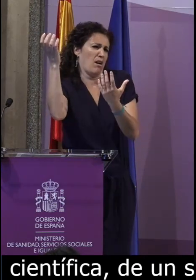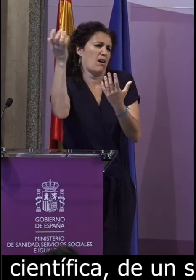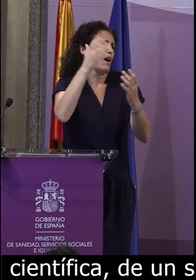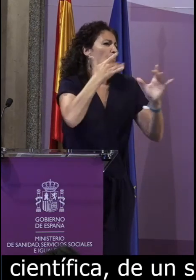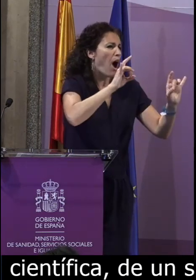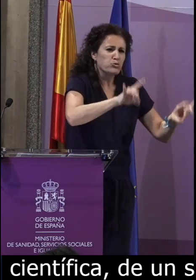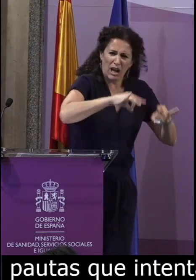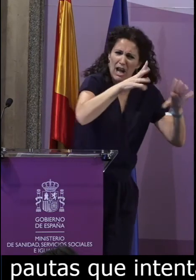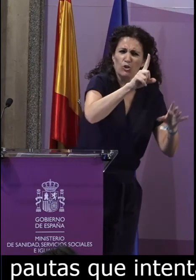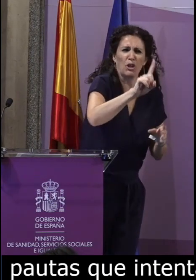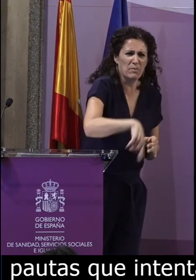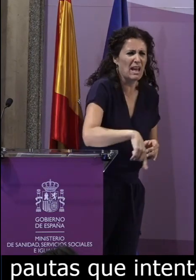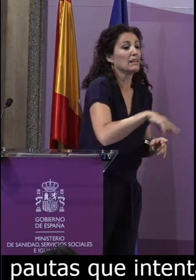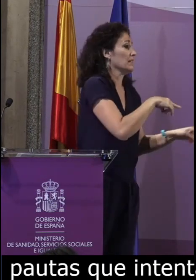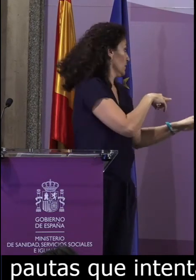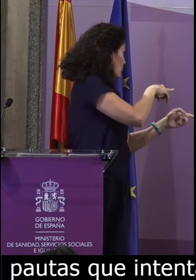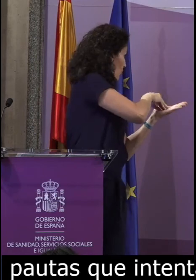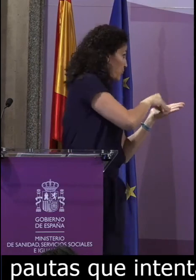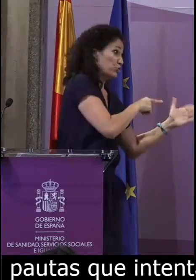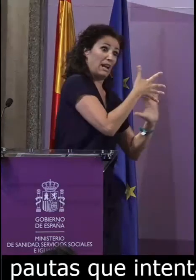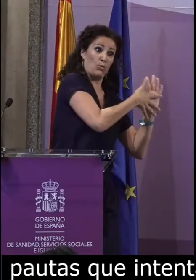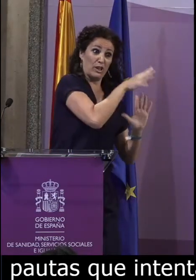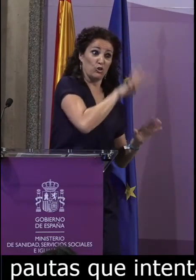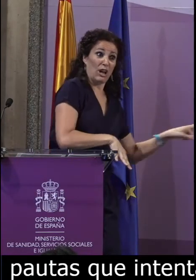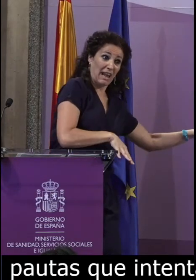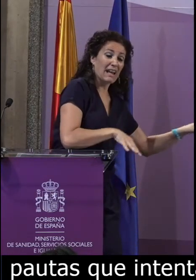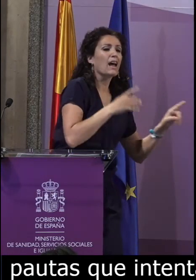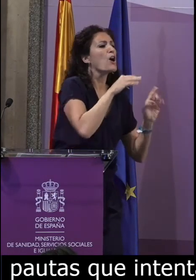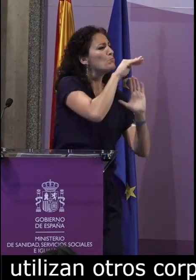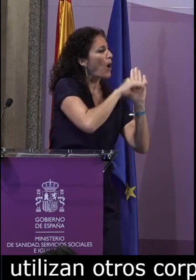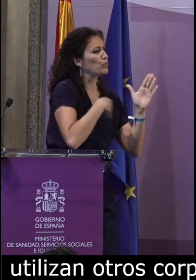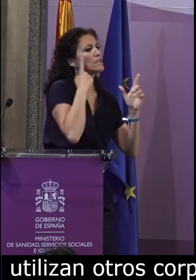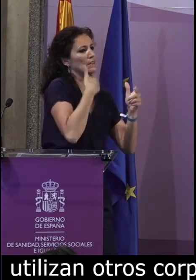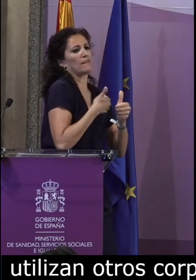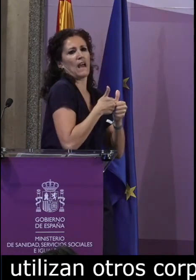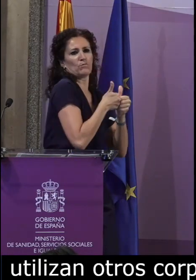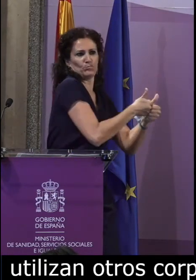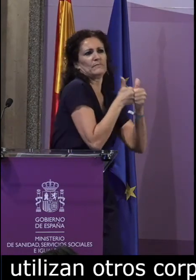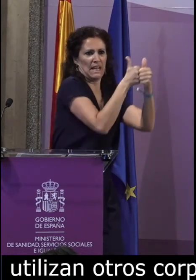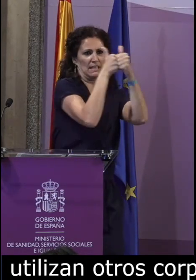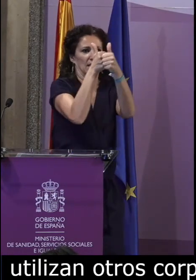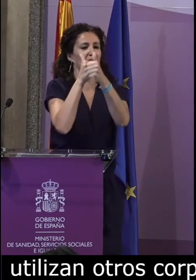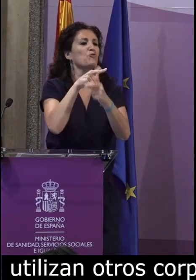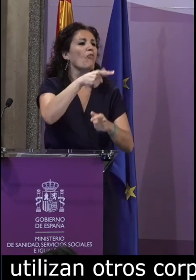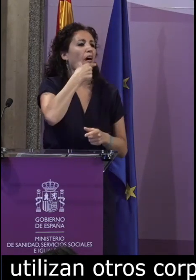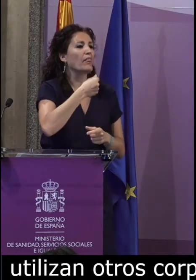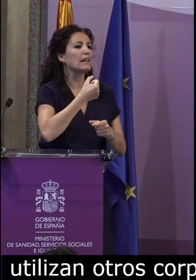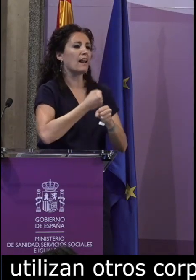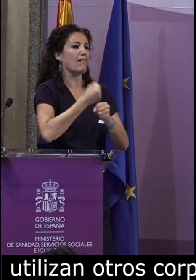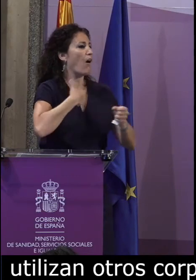corpus a nivel europeo contando con el australiano que fue el pionero o el corpus de la lengua de signos catalana